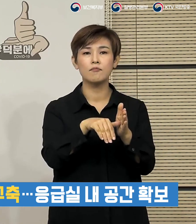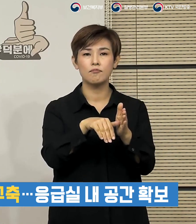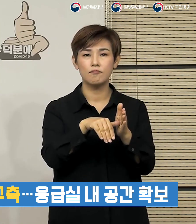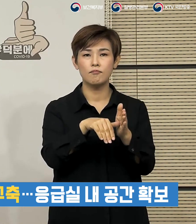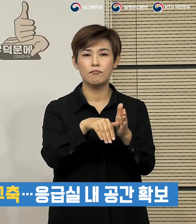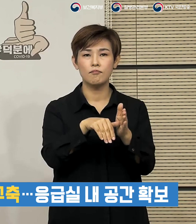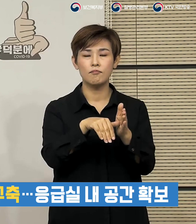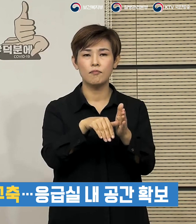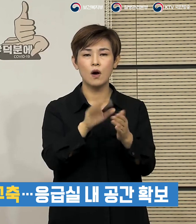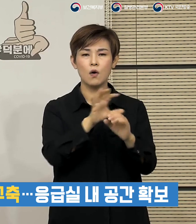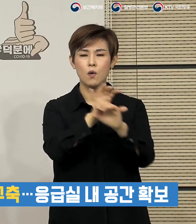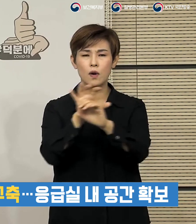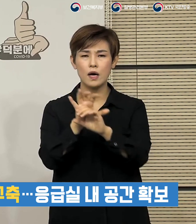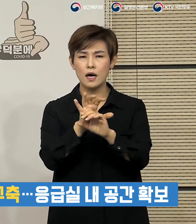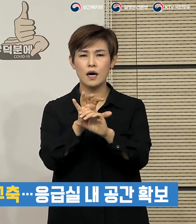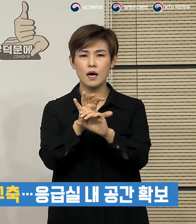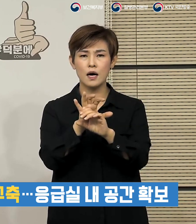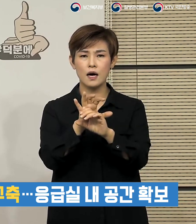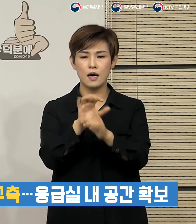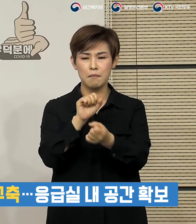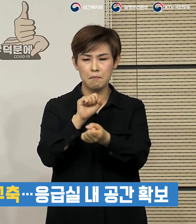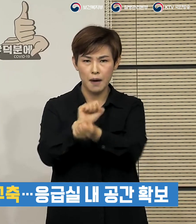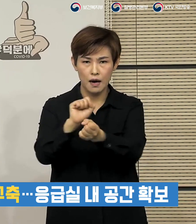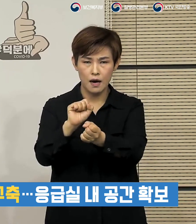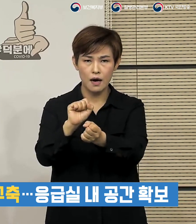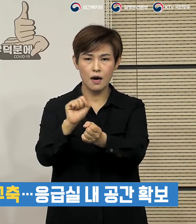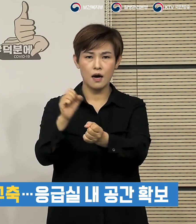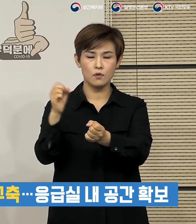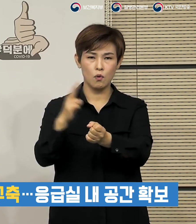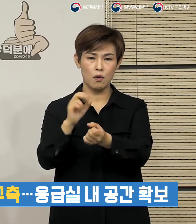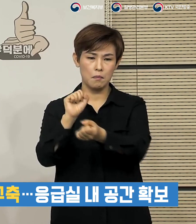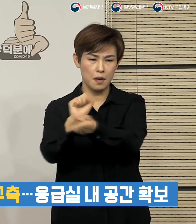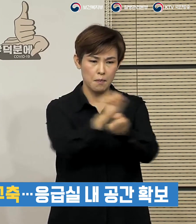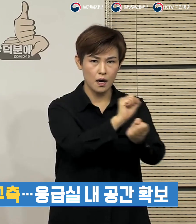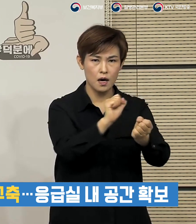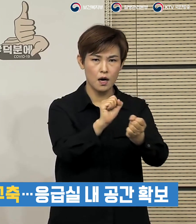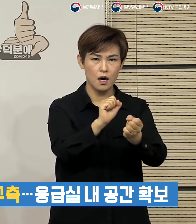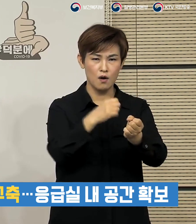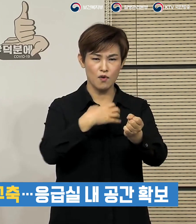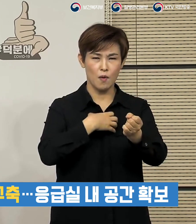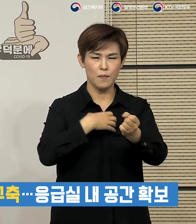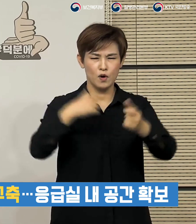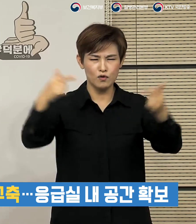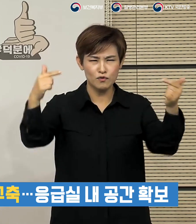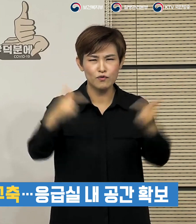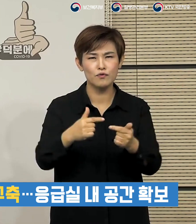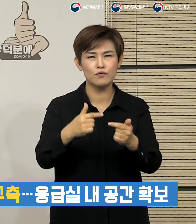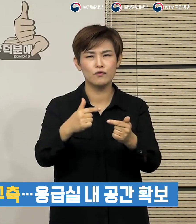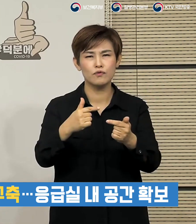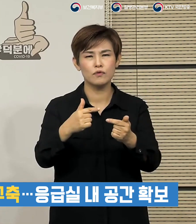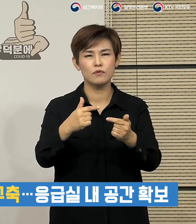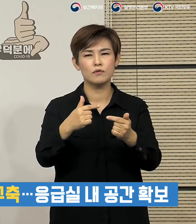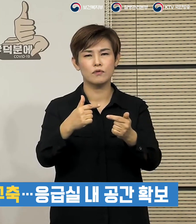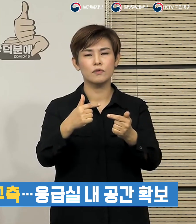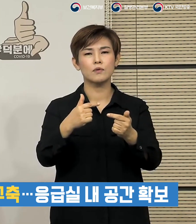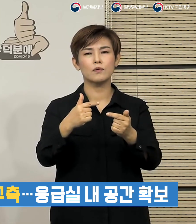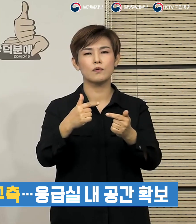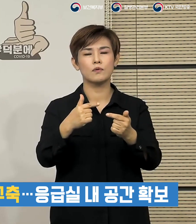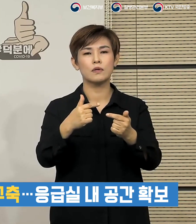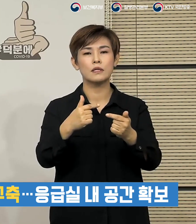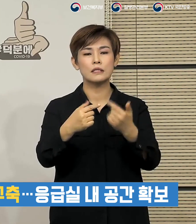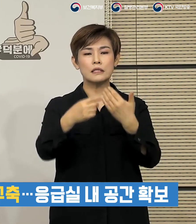코로나19의 감염 확산이나 교차 감염의 위험을 줄이면서 응급실을 이용할 수 있도록 중증